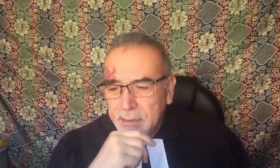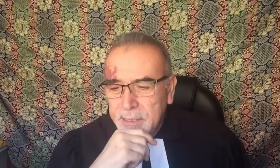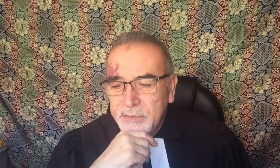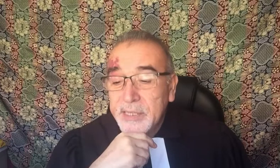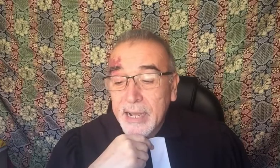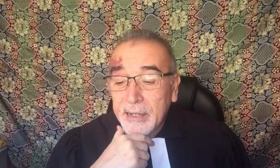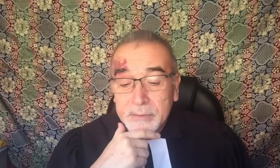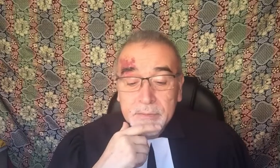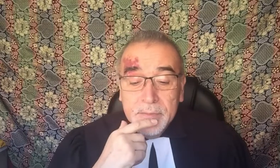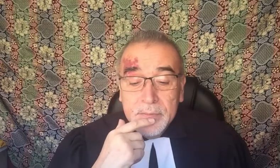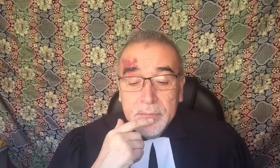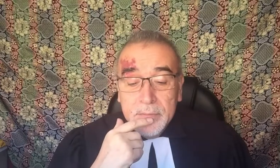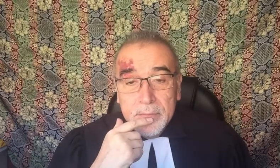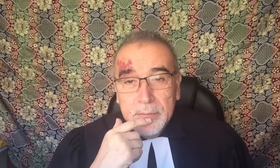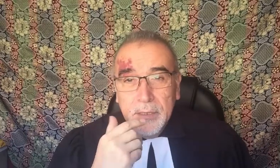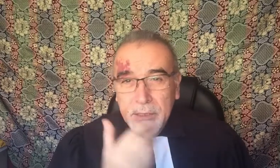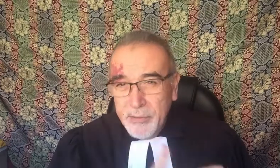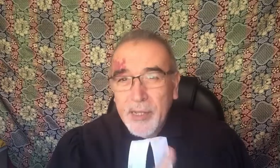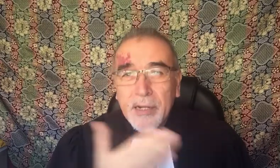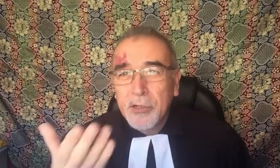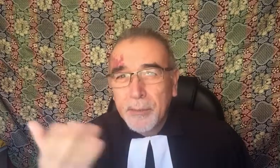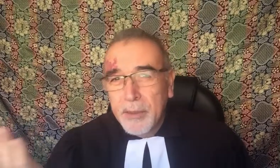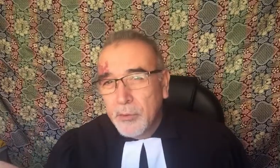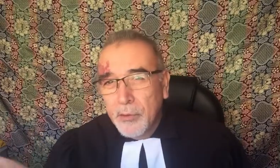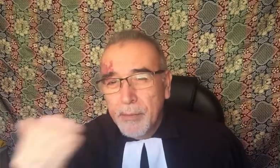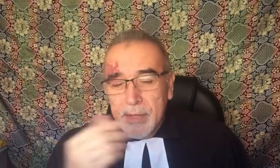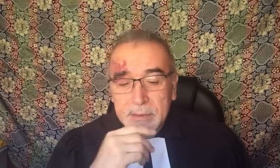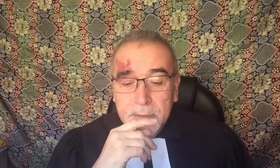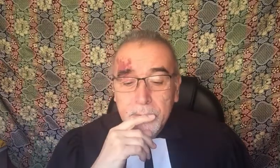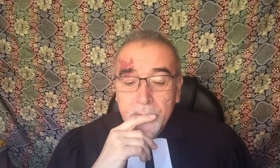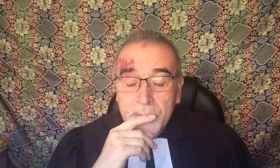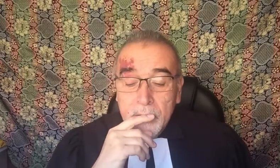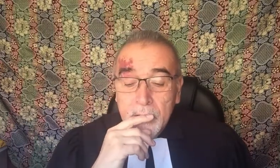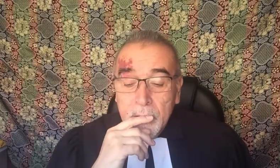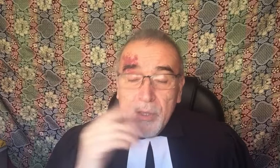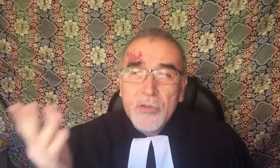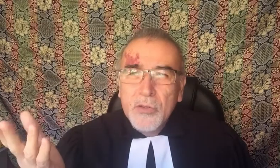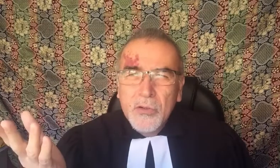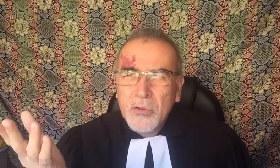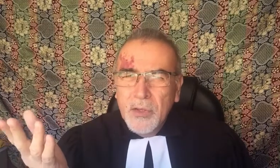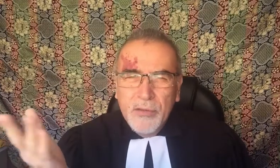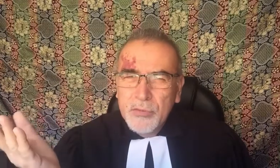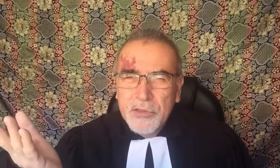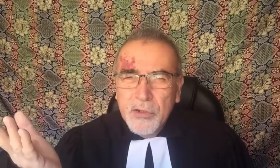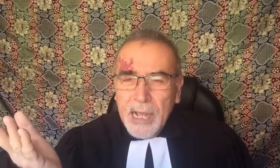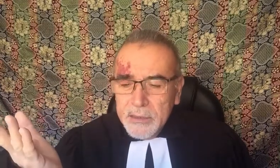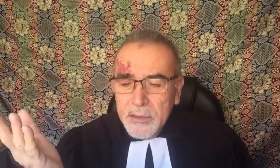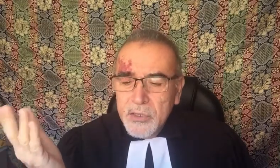desventaja, en desventaja con respecto a los demás. Pienso en la Fundación Gantz